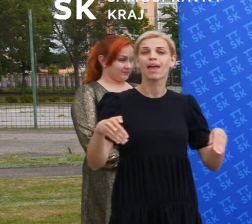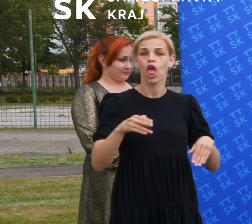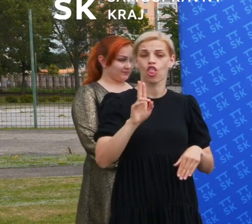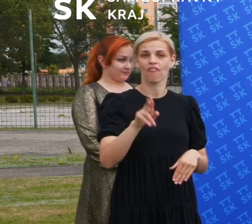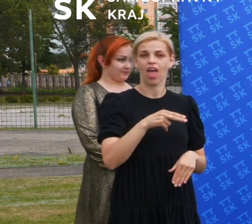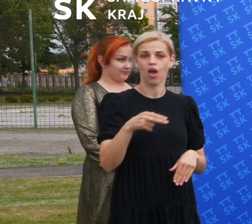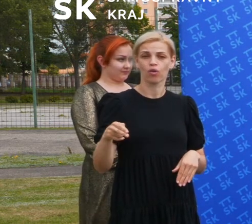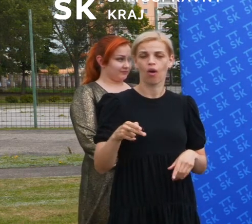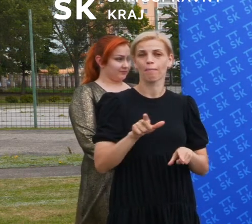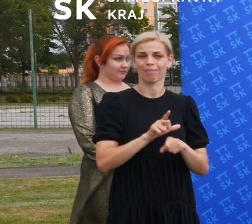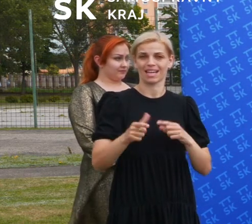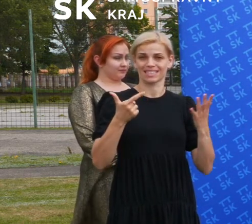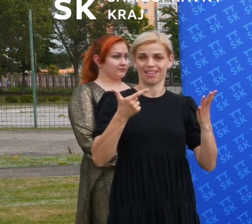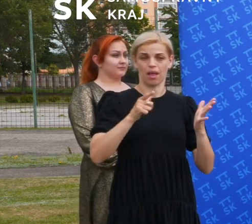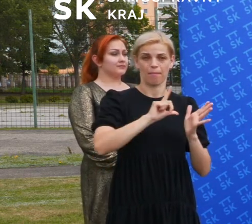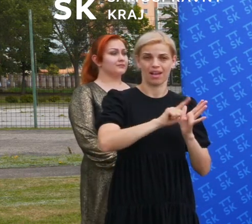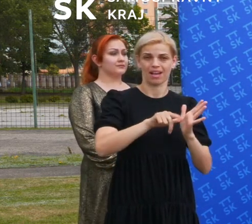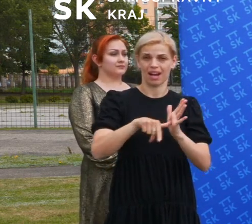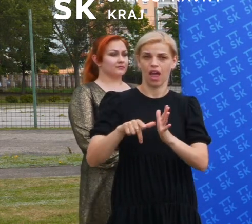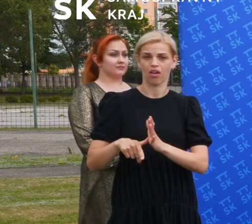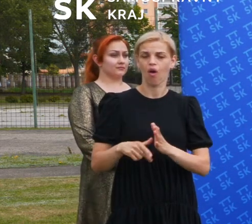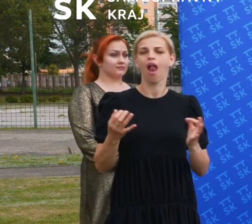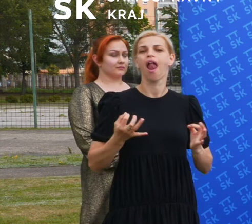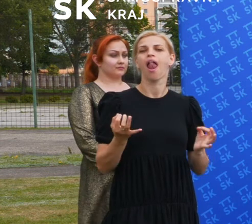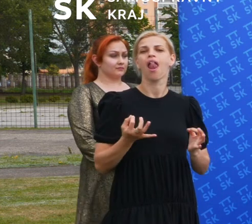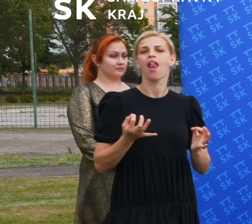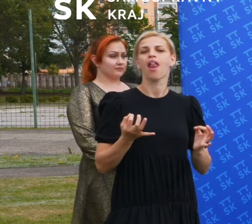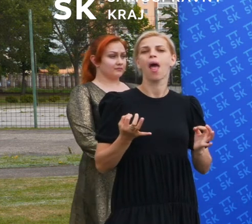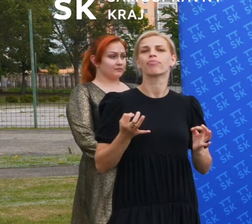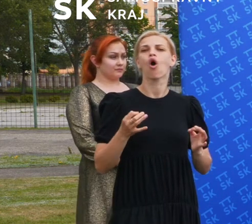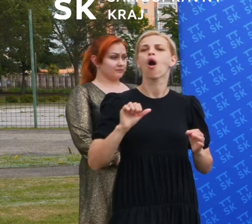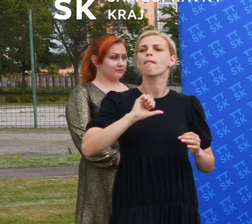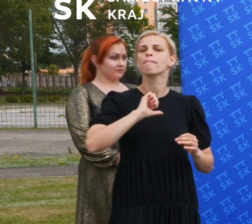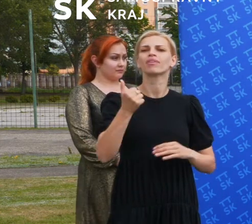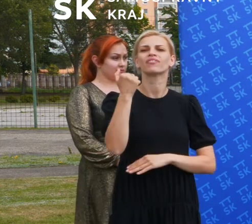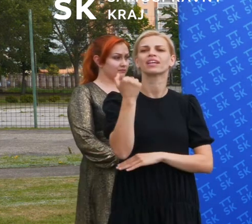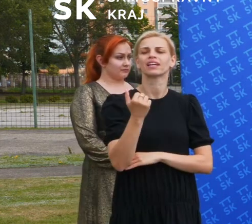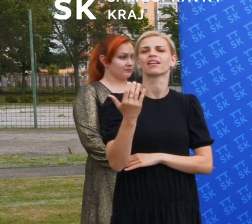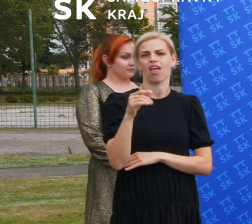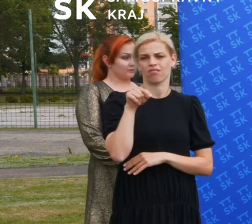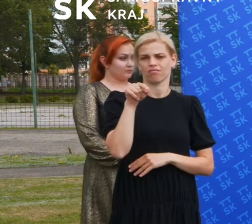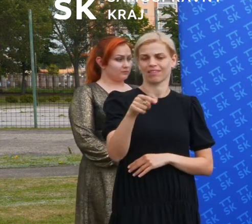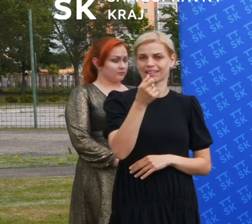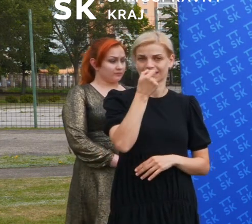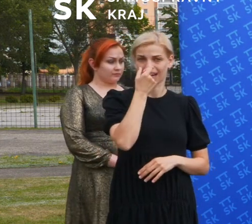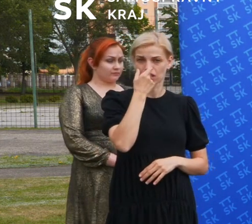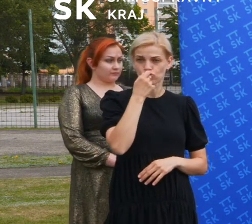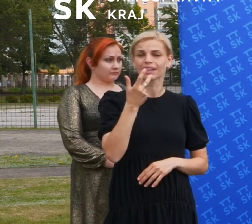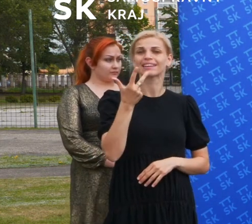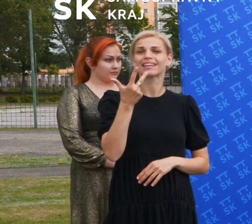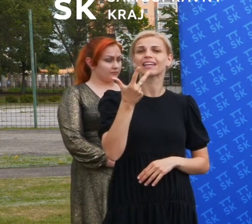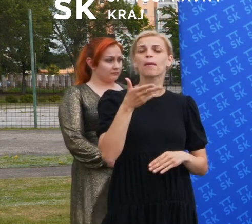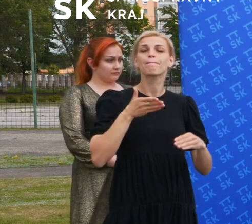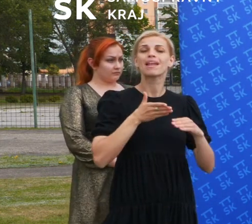7 krajov, keďže pilotuje sa to v Trenčine a tam myslím, že 3 miliónová suma bola poukázaná,